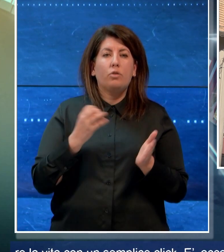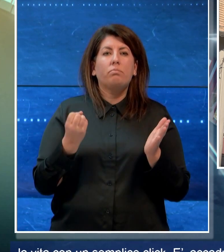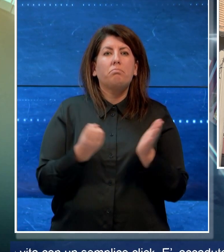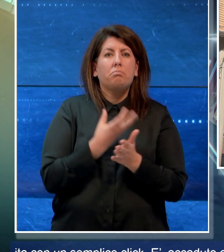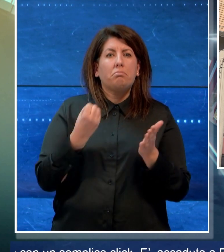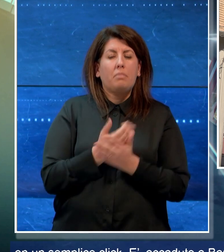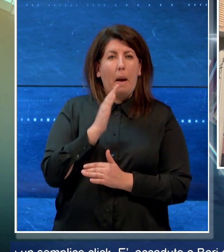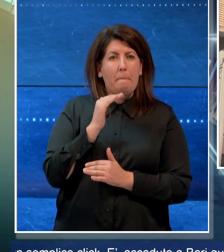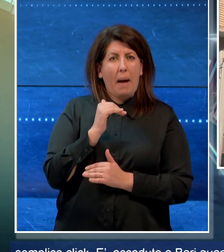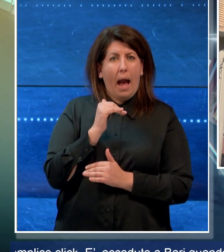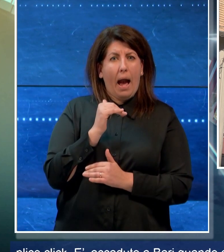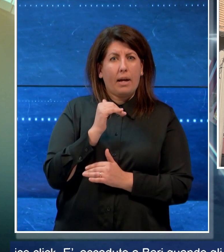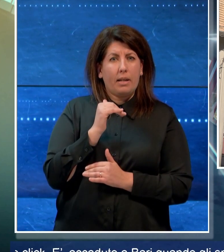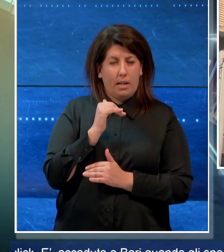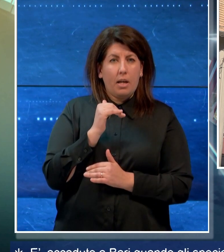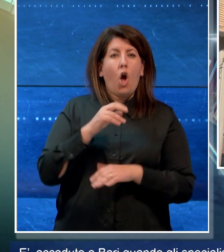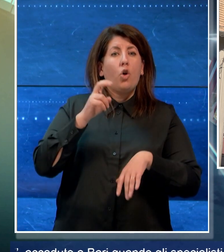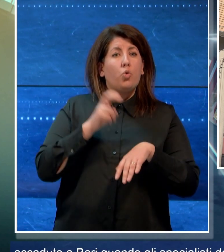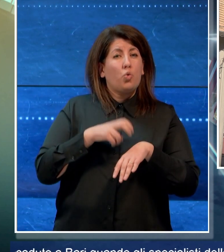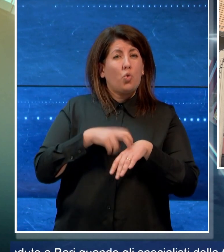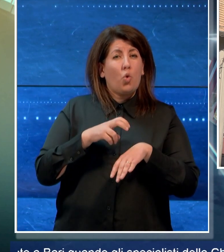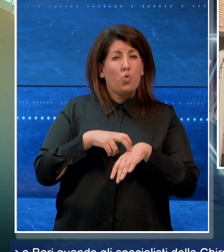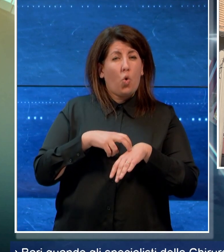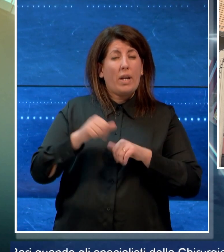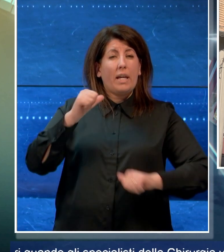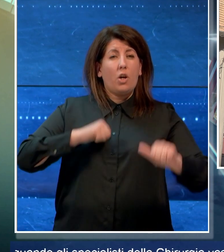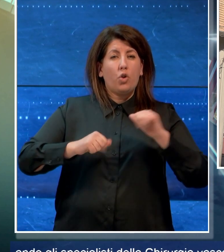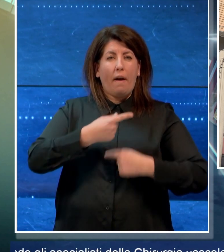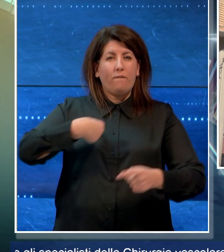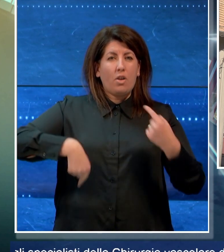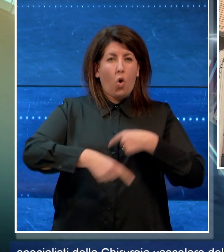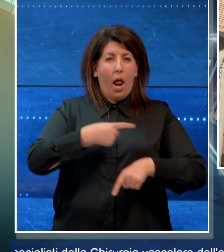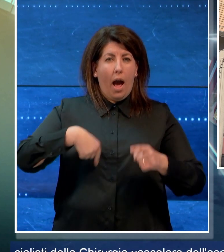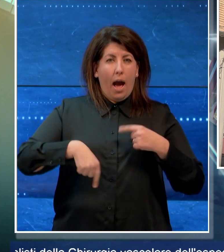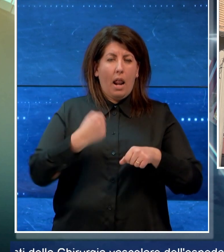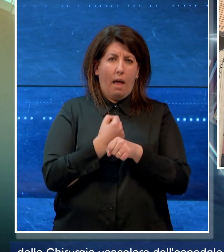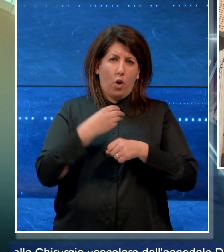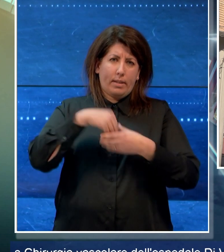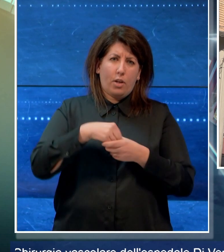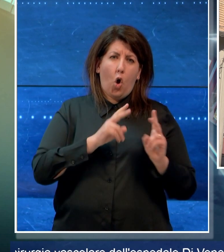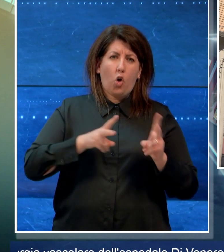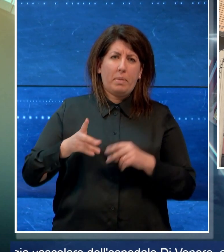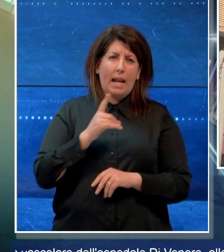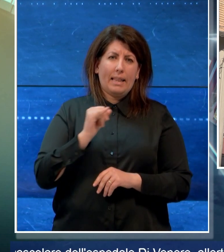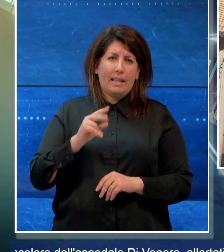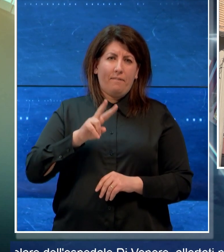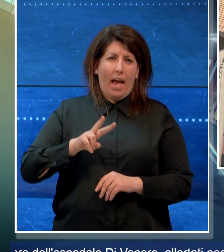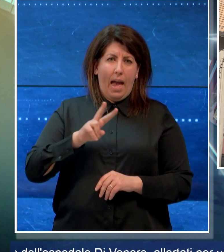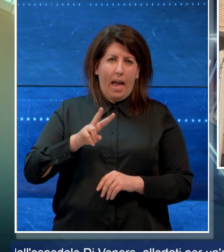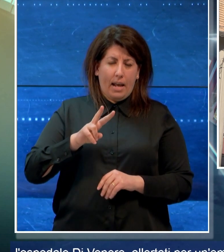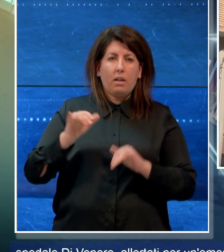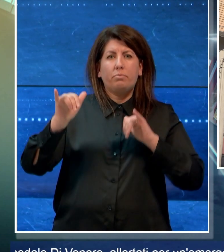quando gli specialisti della chirurgia vascolare dell'ospedale di Venere, allertati per una